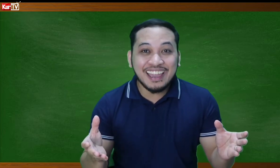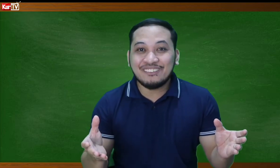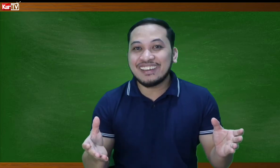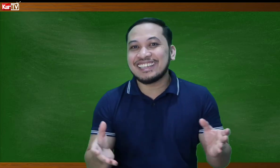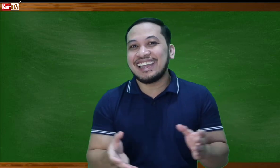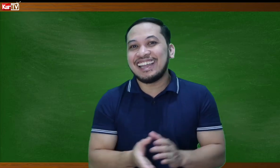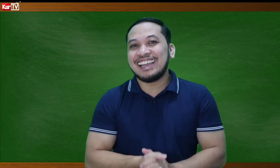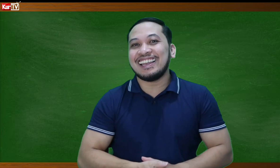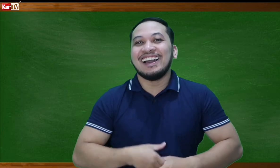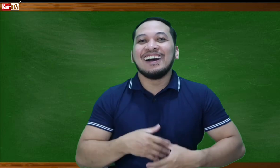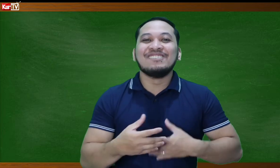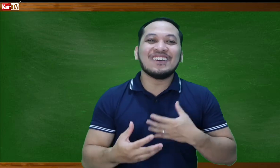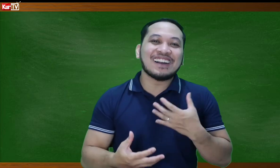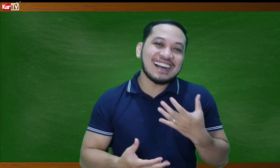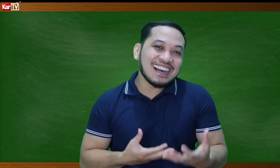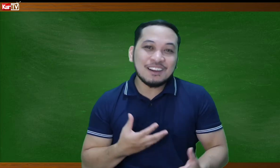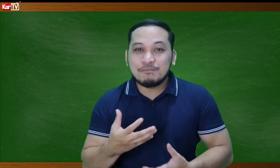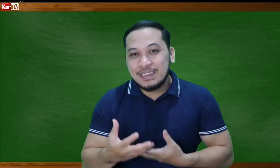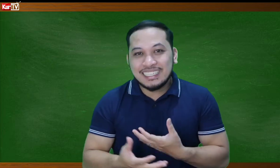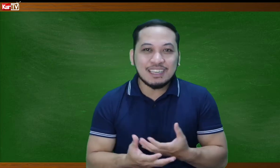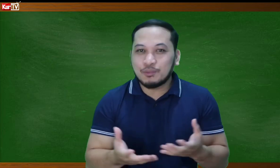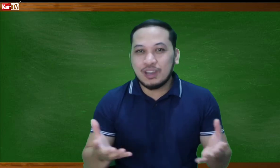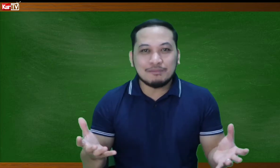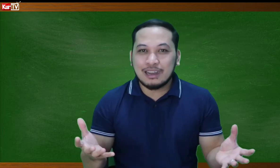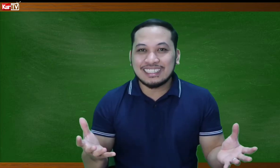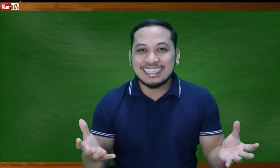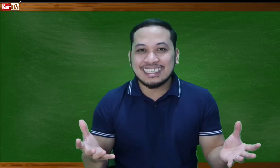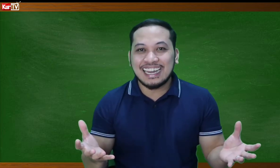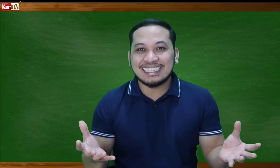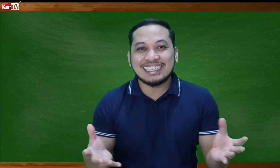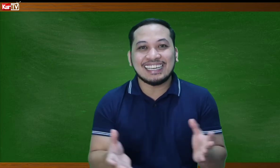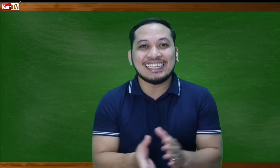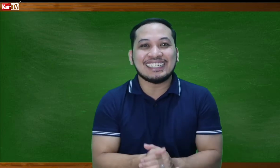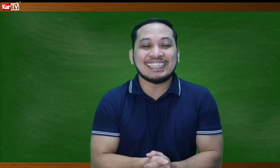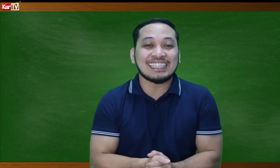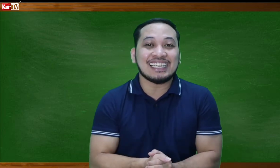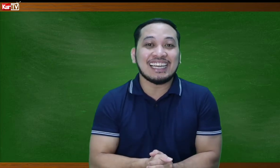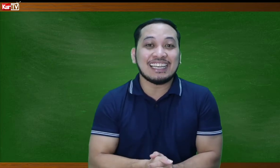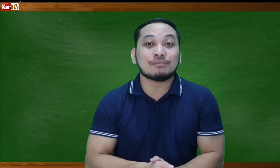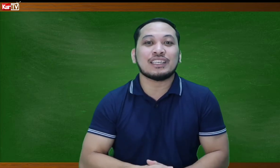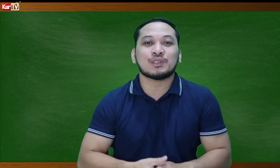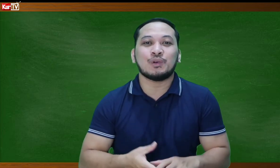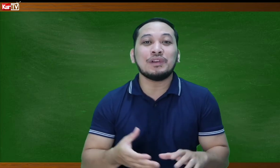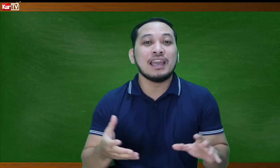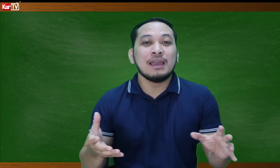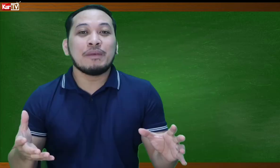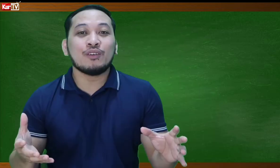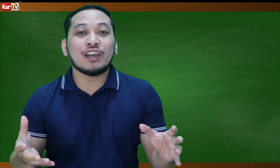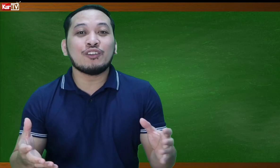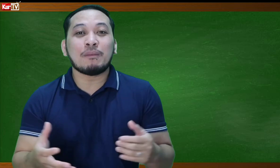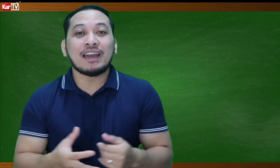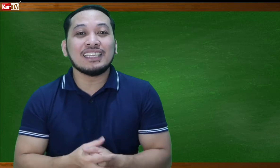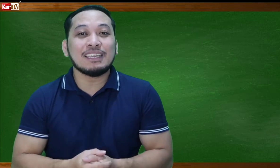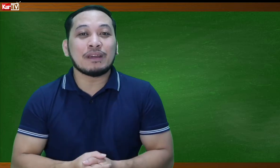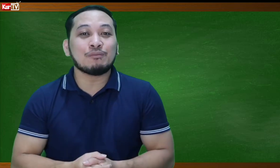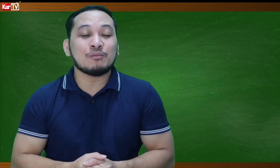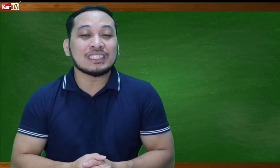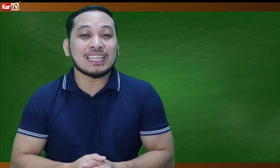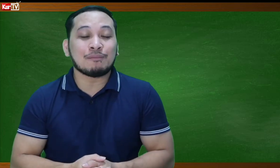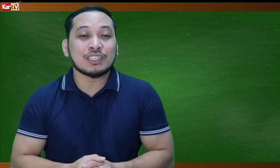FSL? Dahil mukhang busy na po ang bawat isa sa atin sa kanya-kanya natin ganap sa school. Pero ganun pa ma, hindi pa rin po matatapos